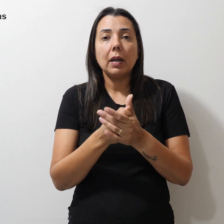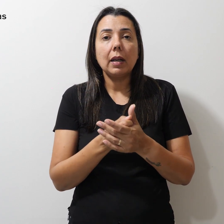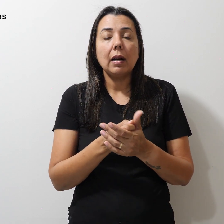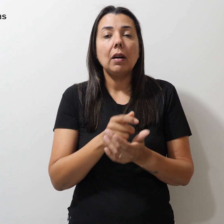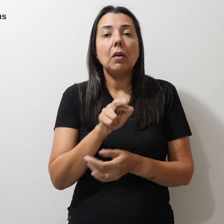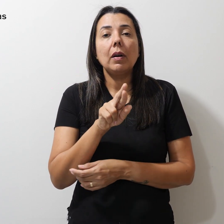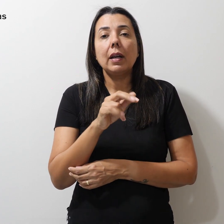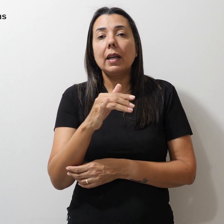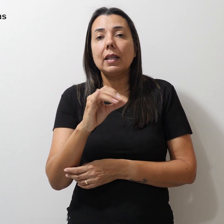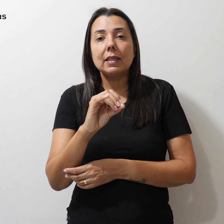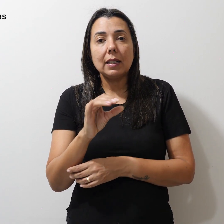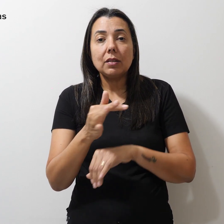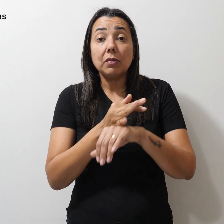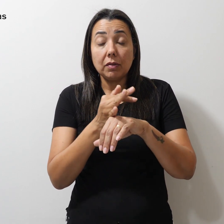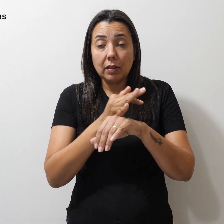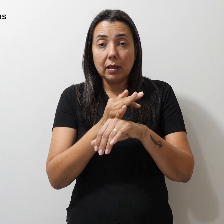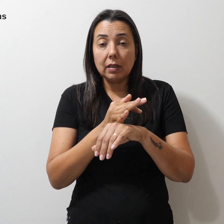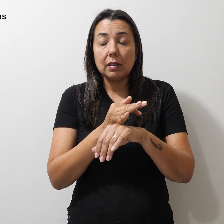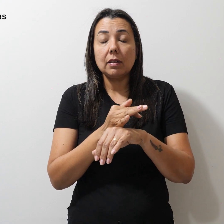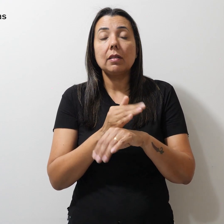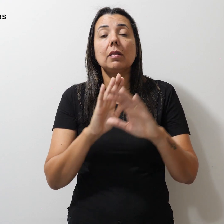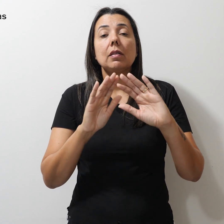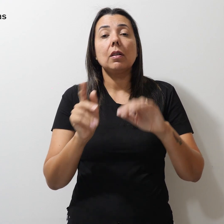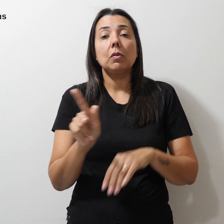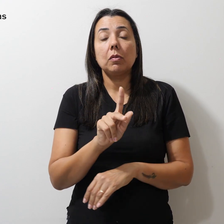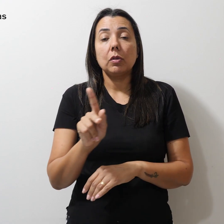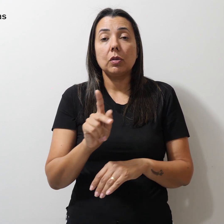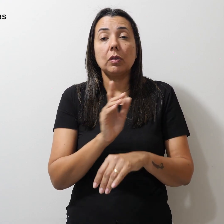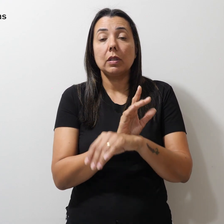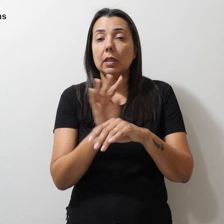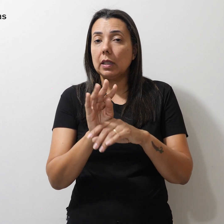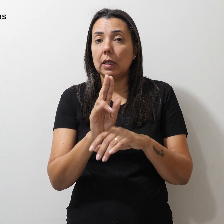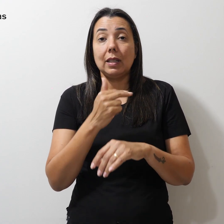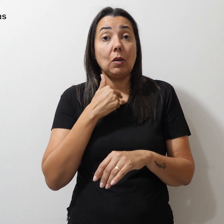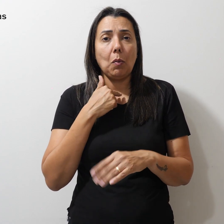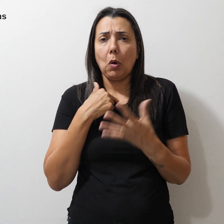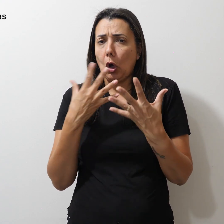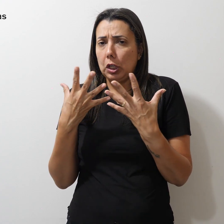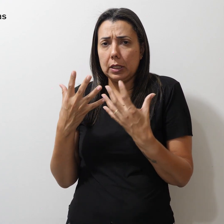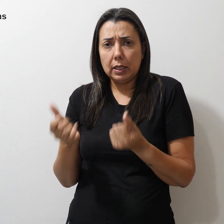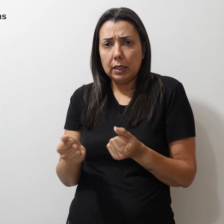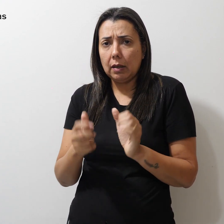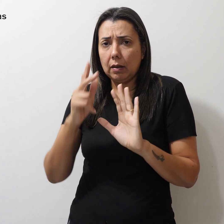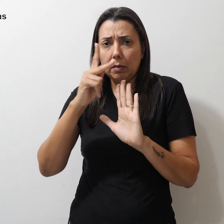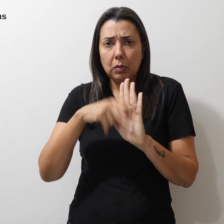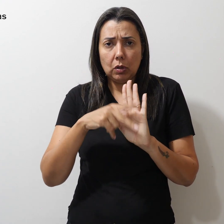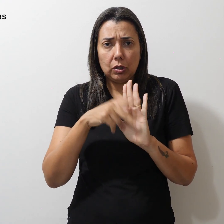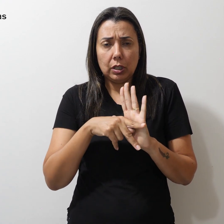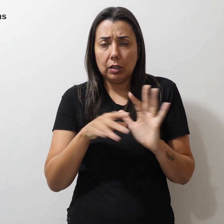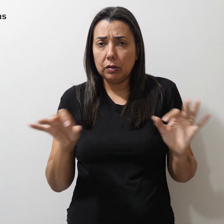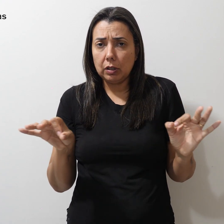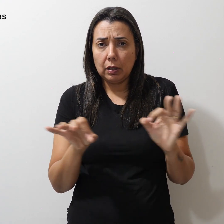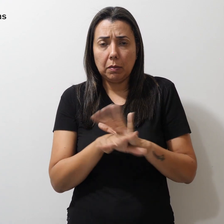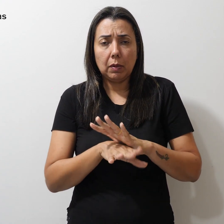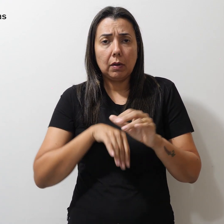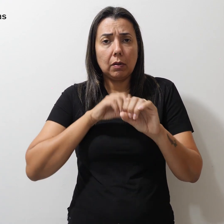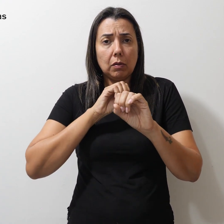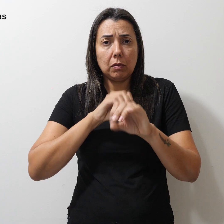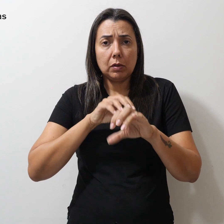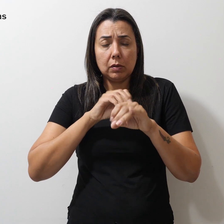professores do contrato temporário. Não aceitaremos o projeto de desmonte da educação que